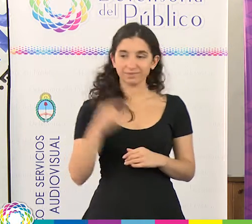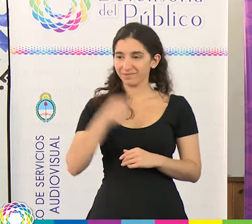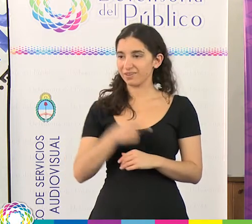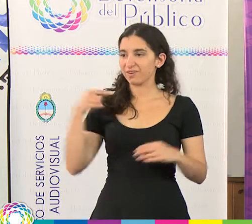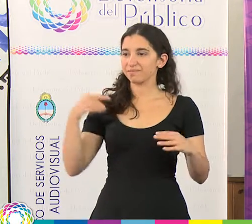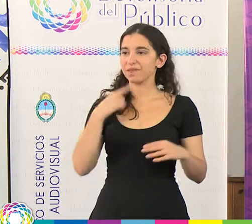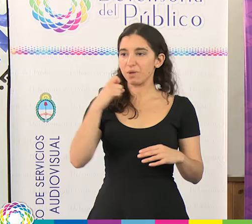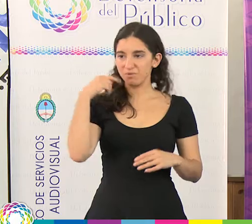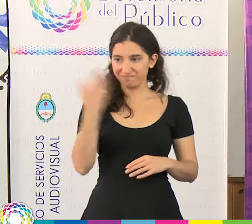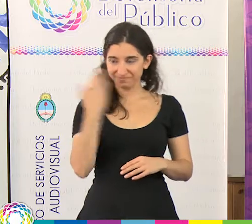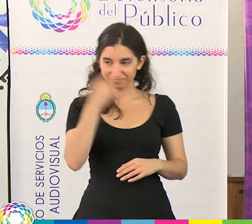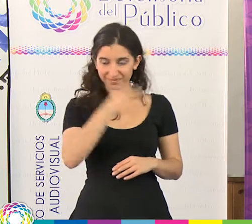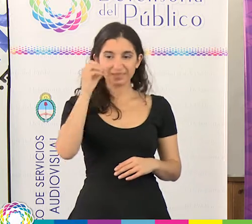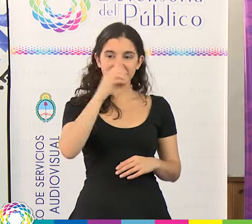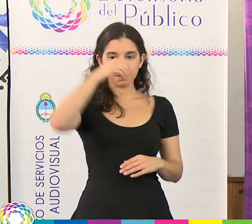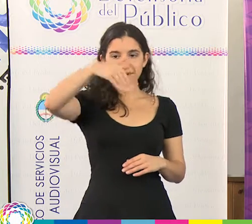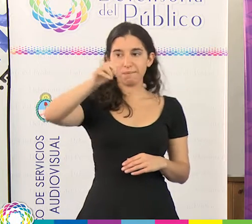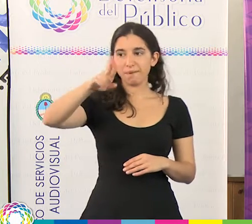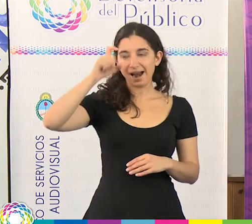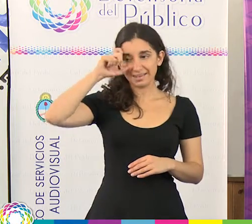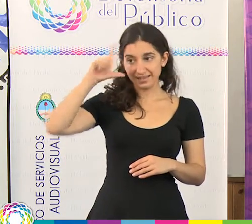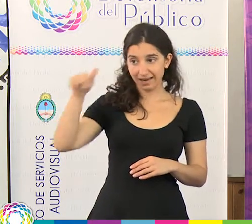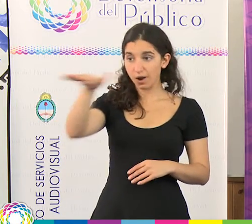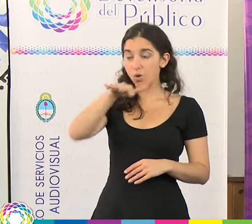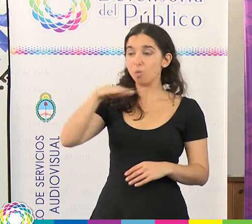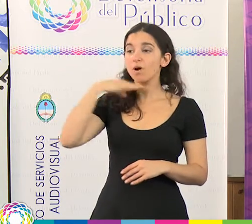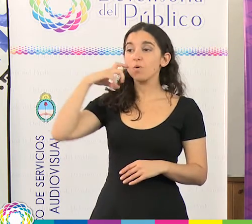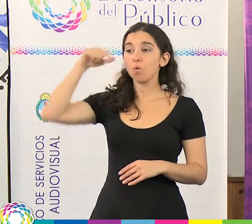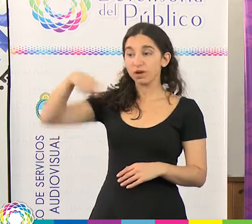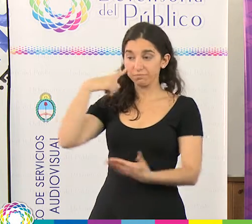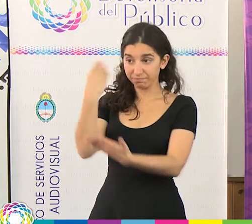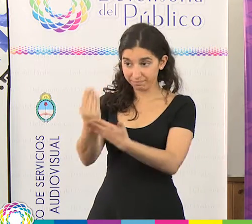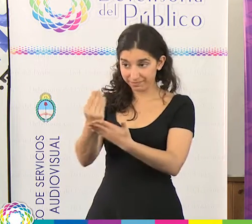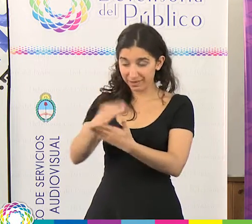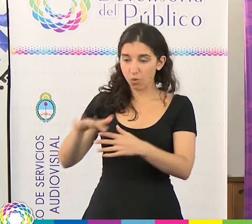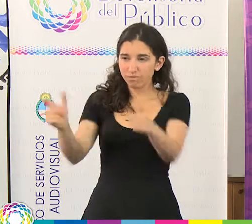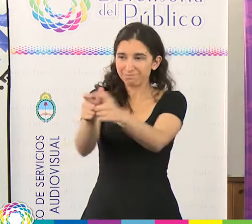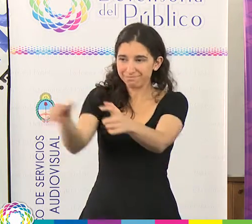nombre es Marcela de Puján, soy de Junín de los Andes y del Departamento Huiliche.